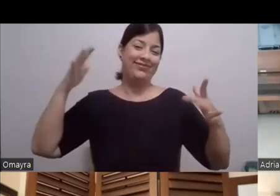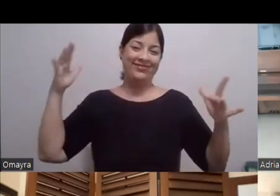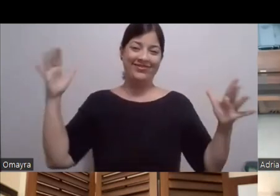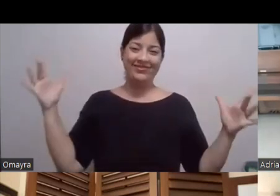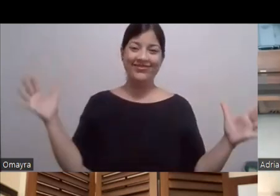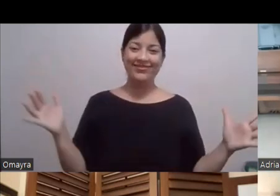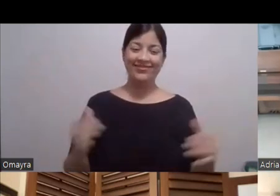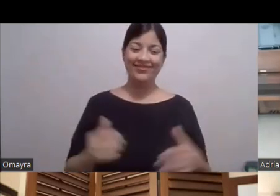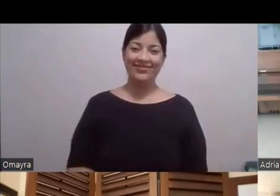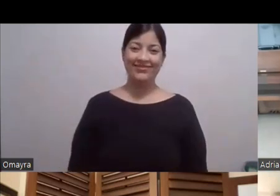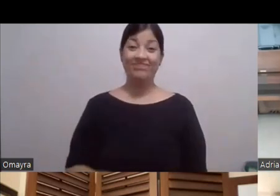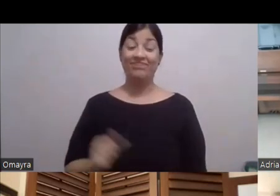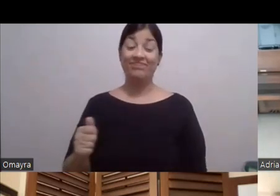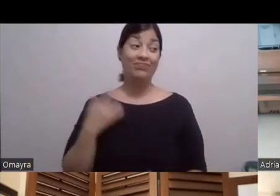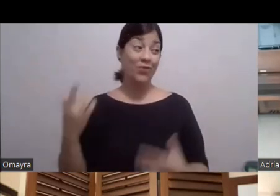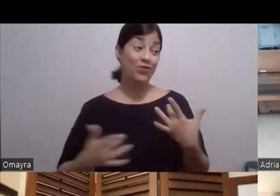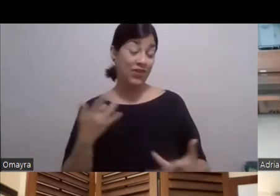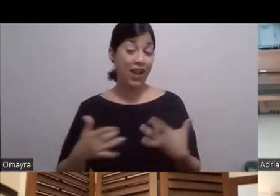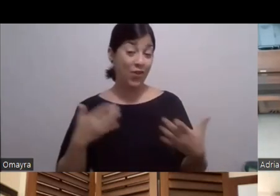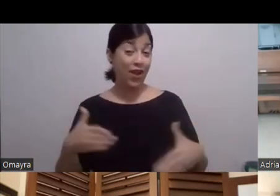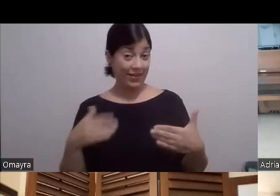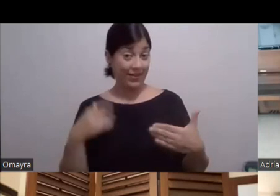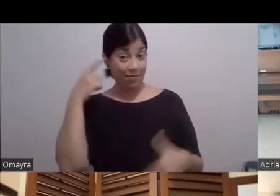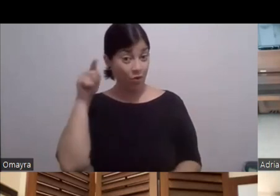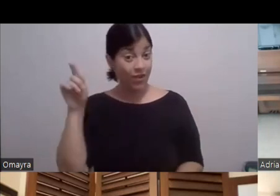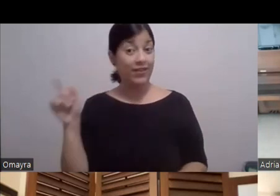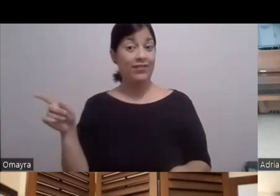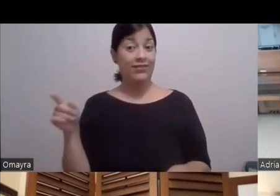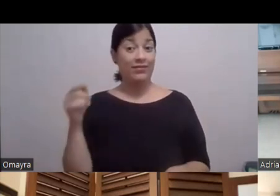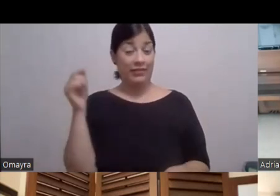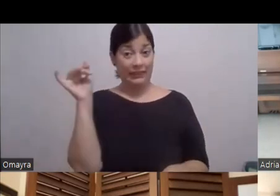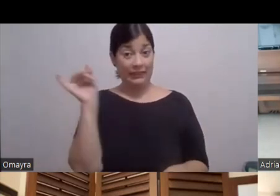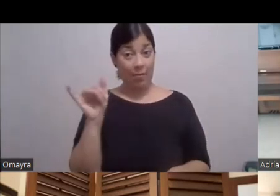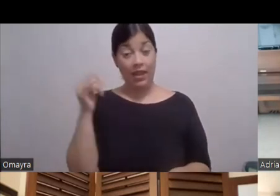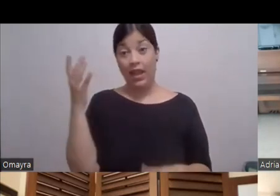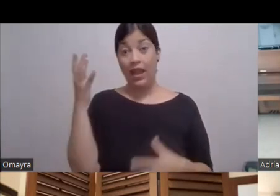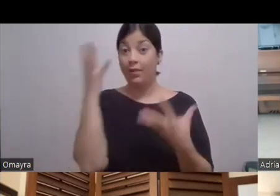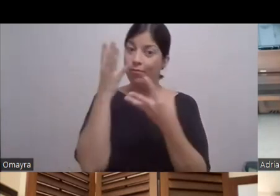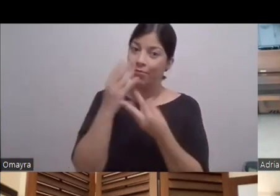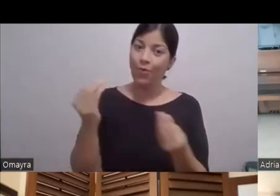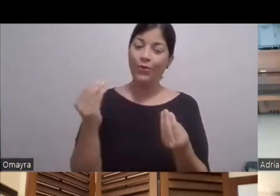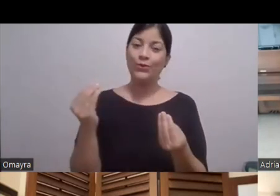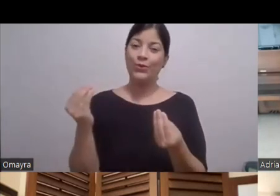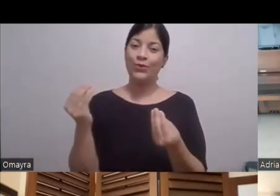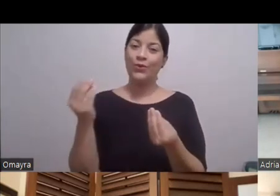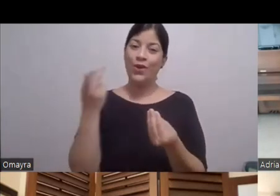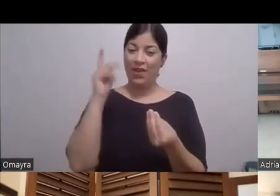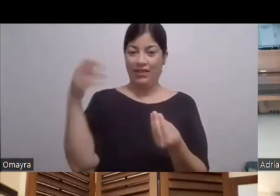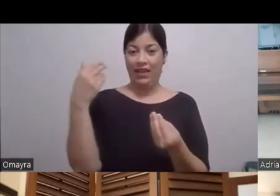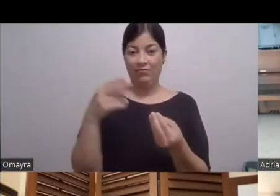Muy emocionado Y muy alegre por él Porque también Este Es linda Una Una nominación Este Es un reconocimiento De